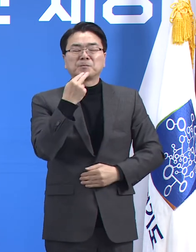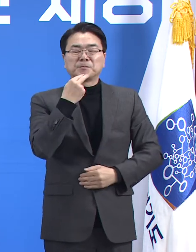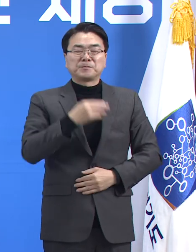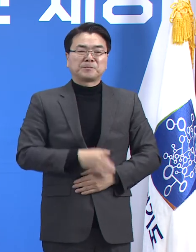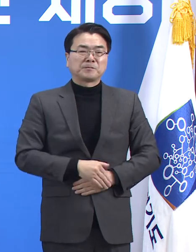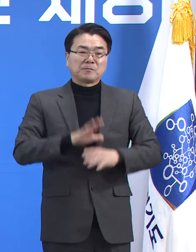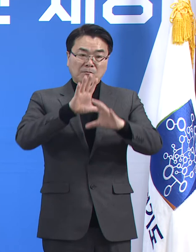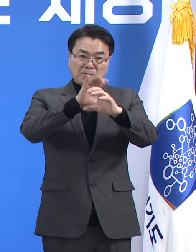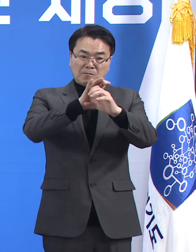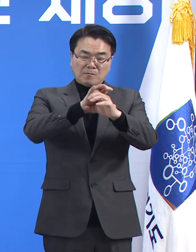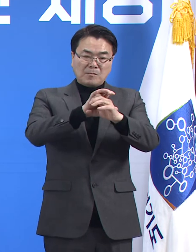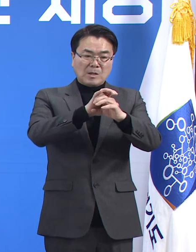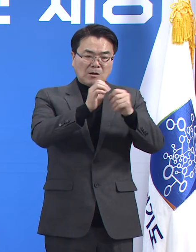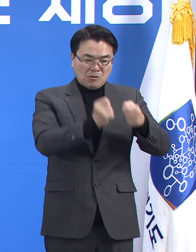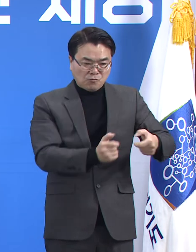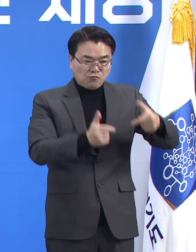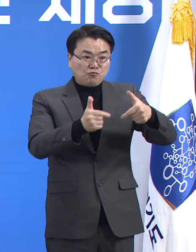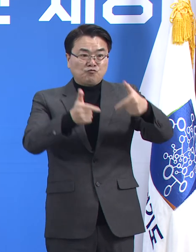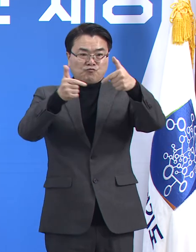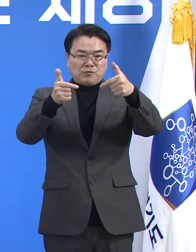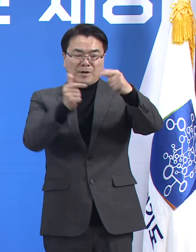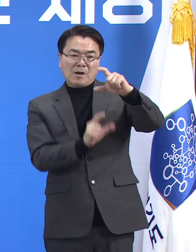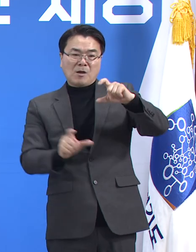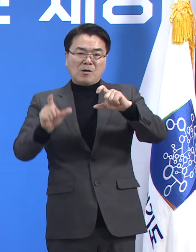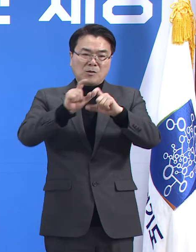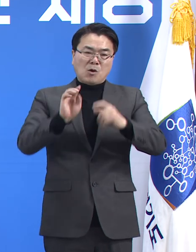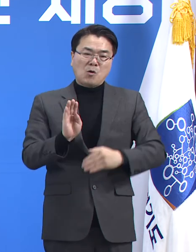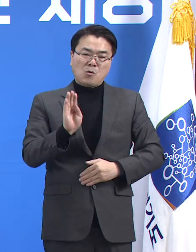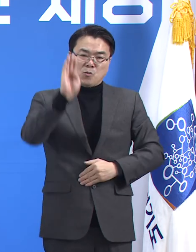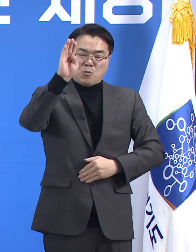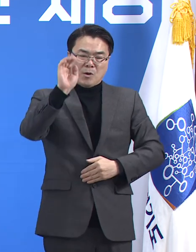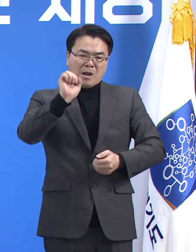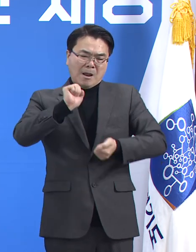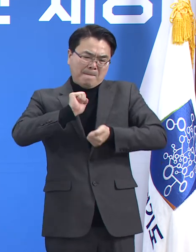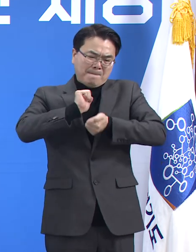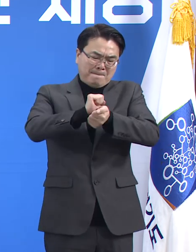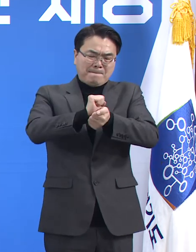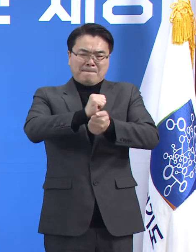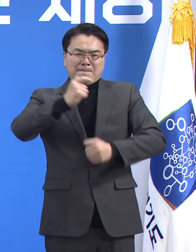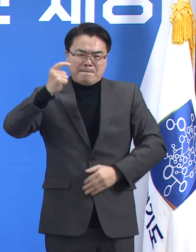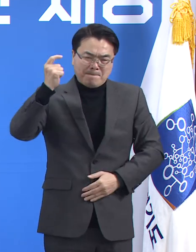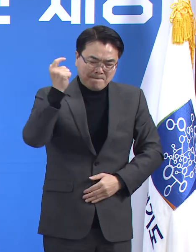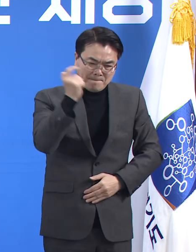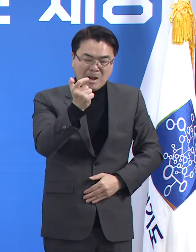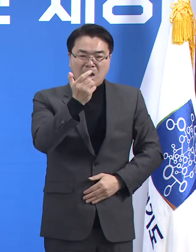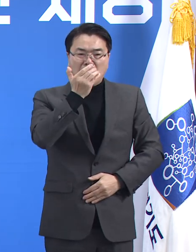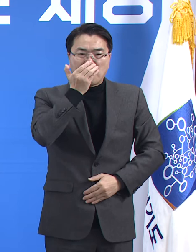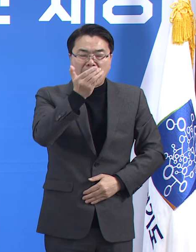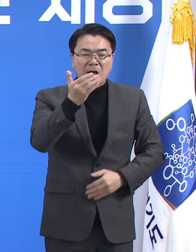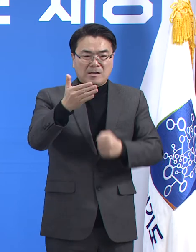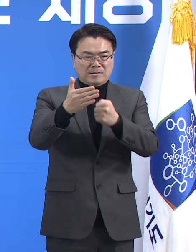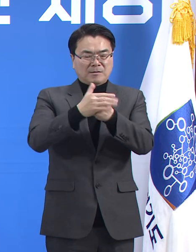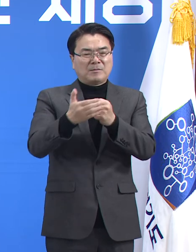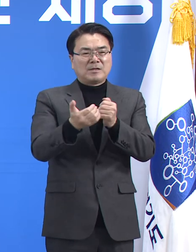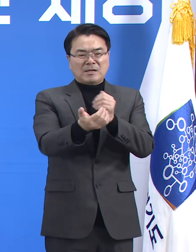코로나19 유행의 파도가 더 높고 거세질 수 있다는 가정 아래 철저히 대비하겠습니다.